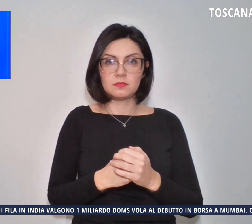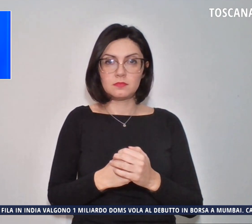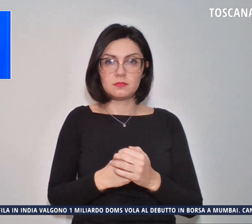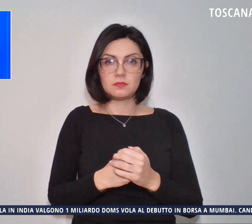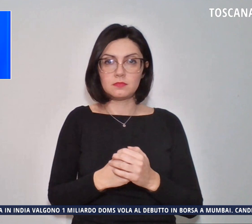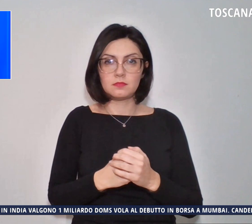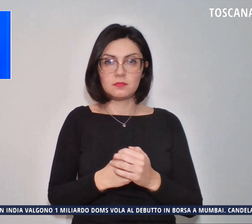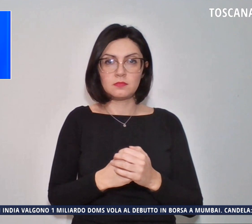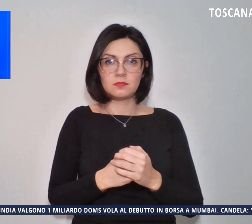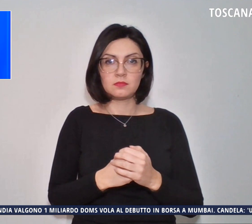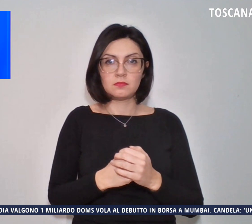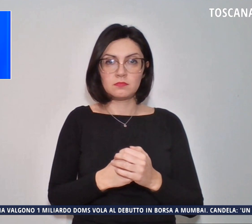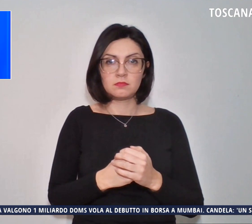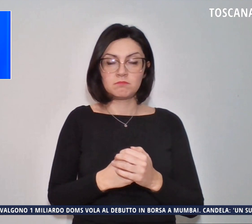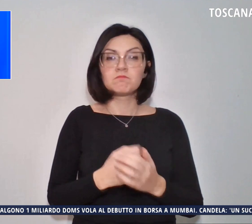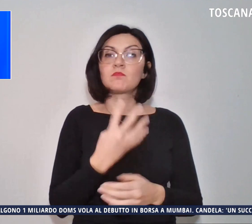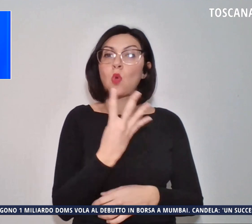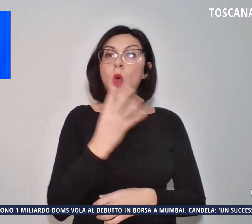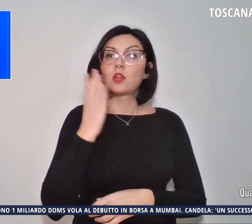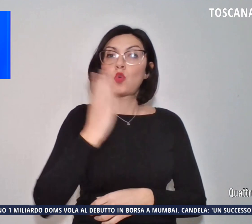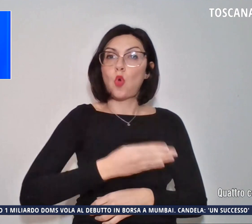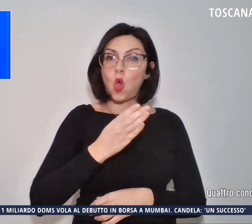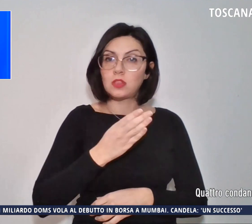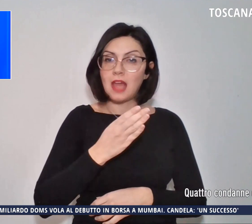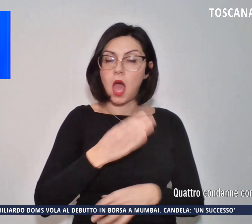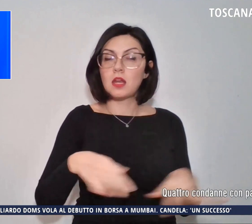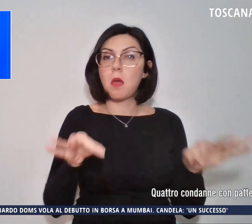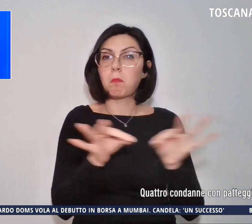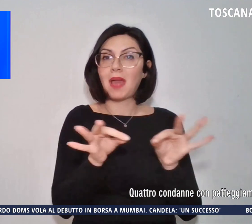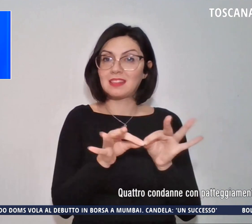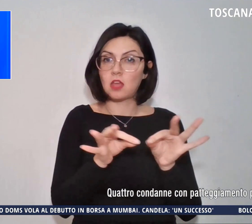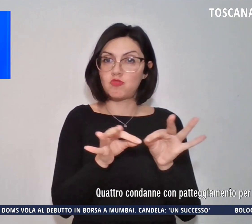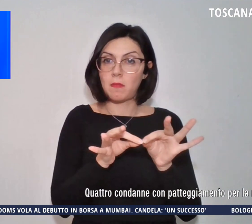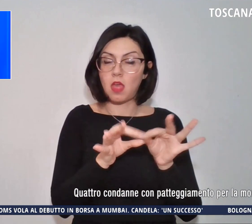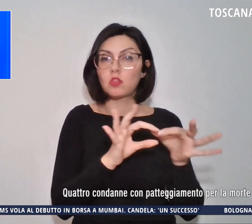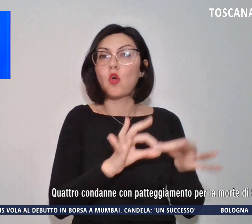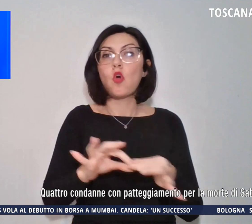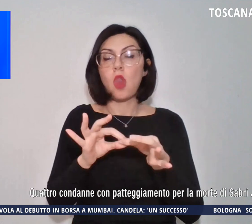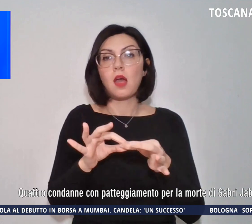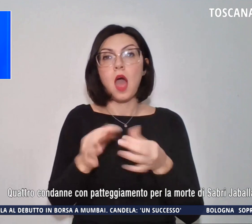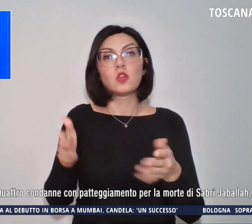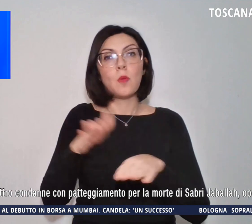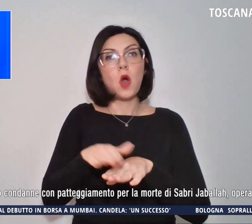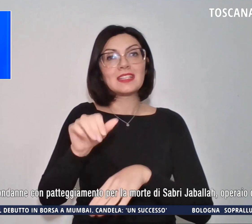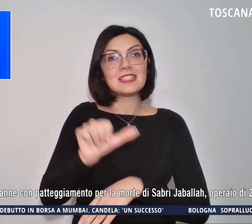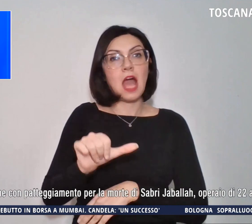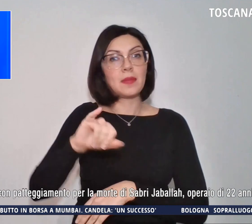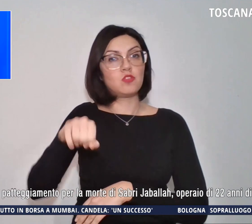Quattro condanne con patteggiamento per la morte di Sabri Jaballa